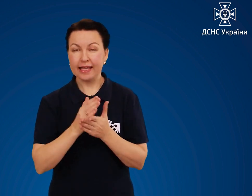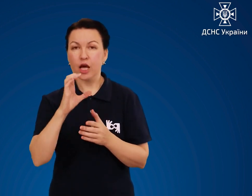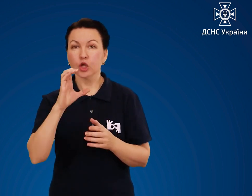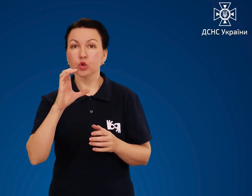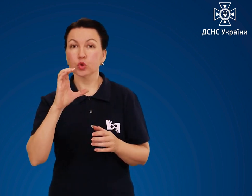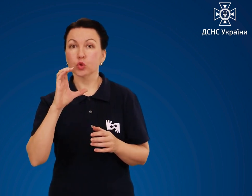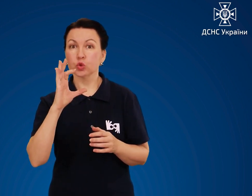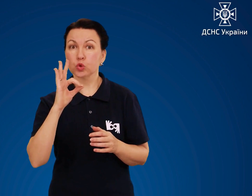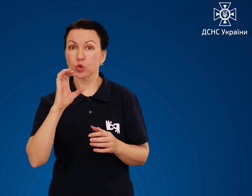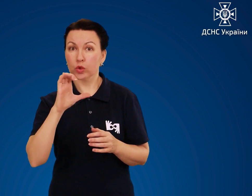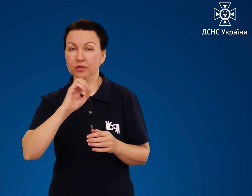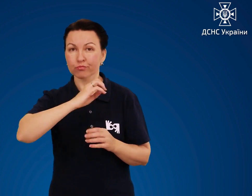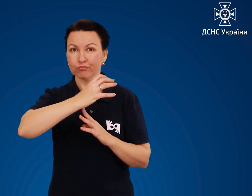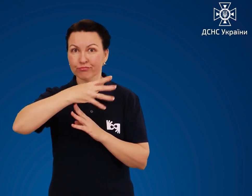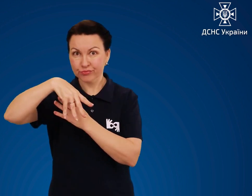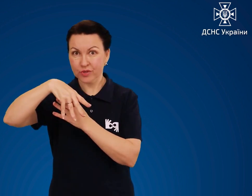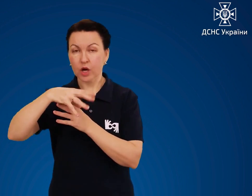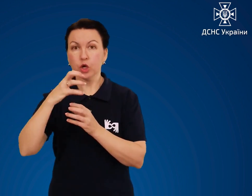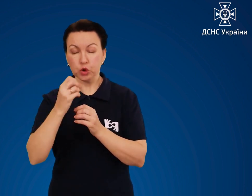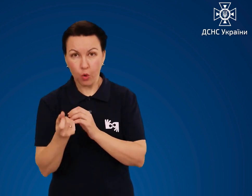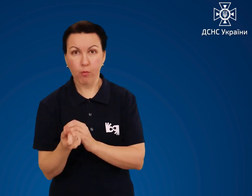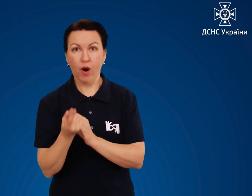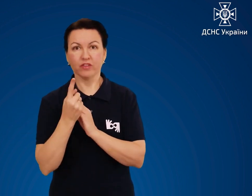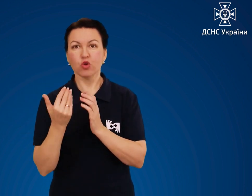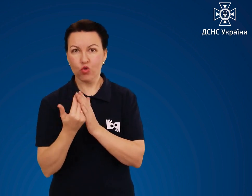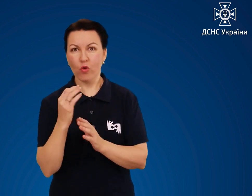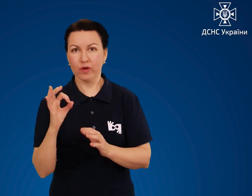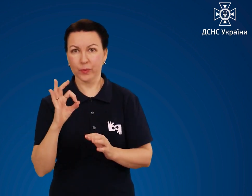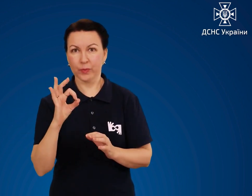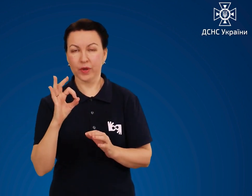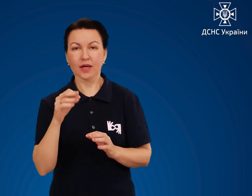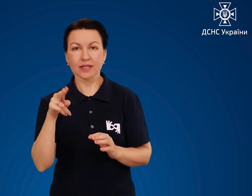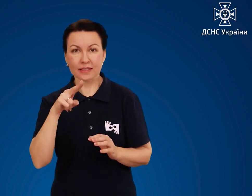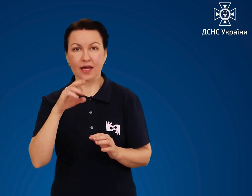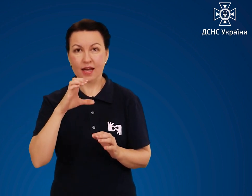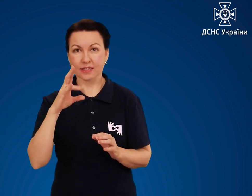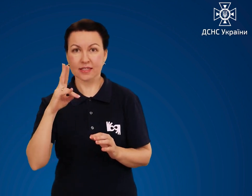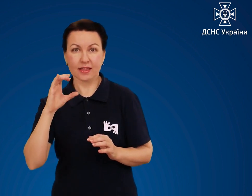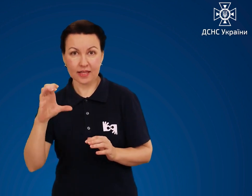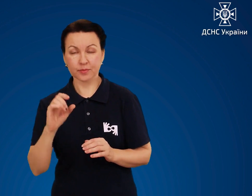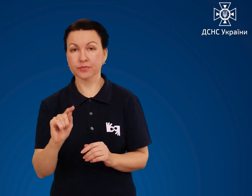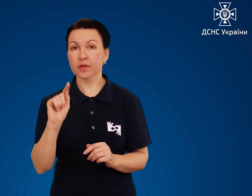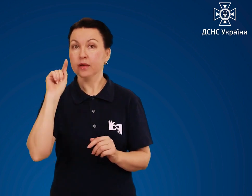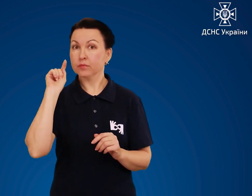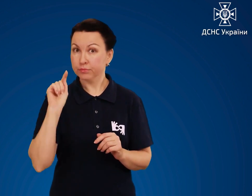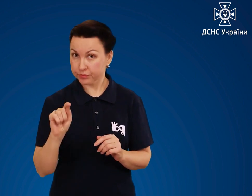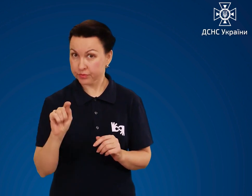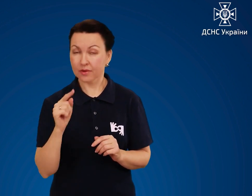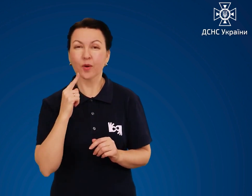додатка з'явився спеціальний ярлик ДСНС. При натисканні на нього особою